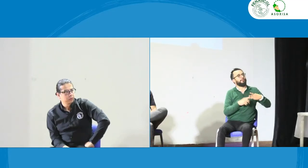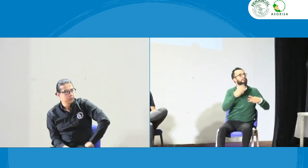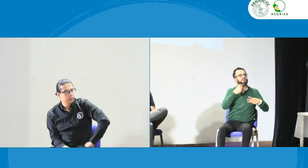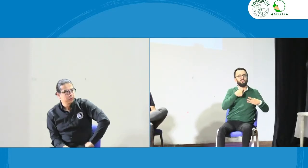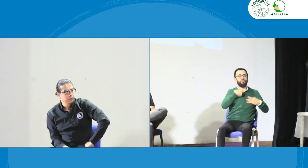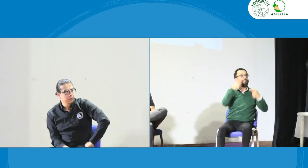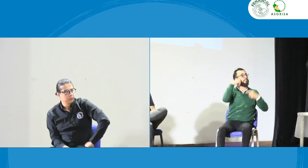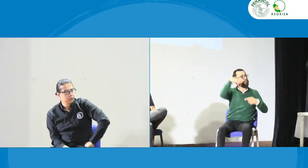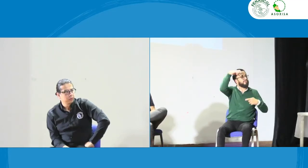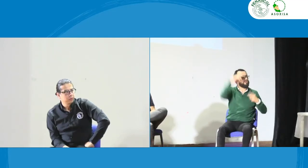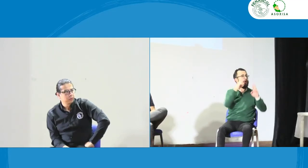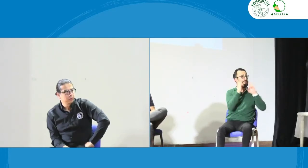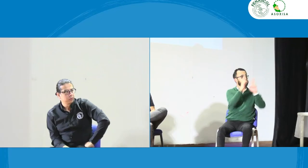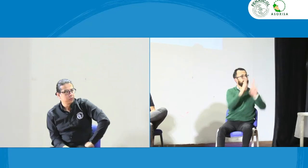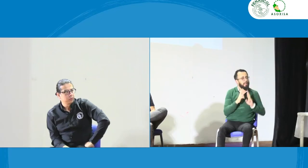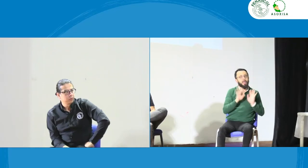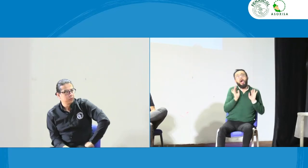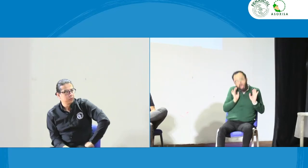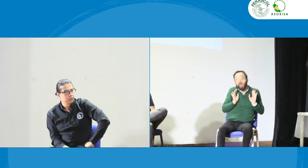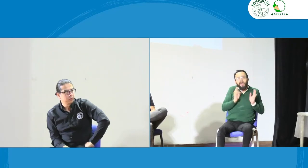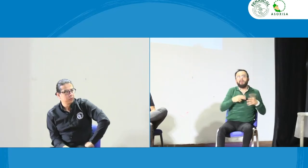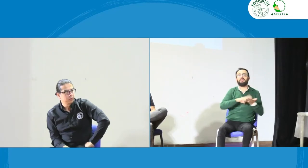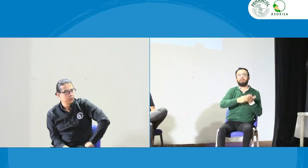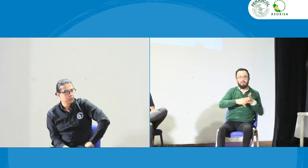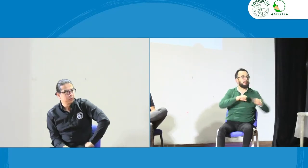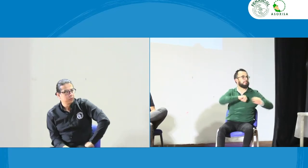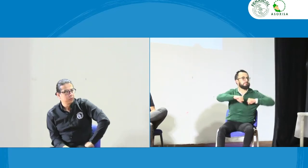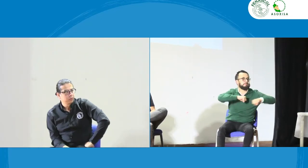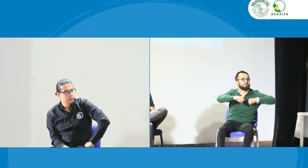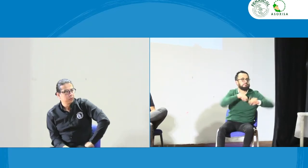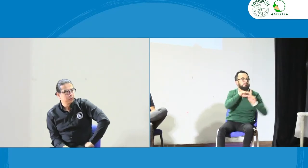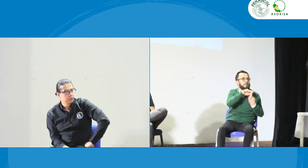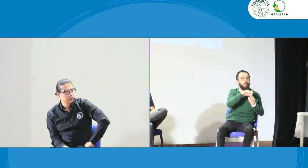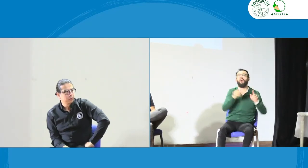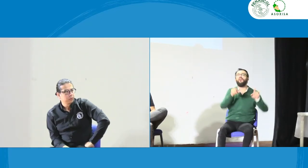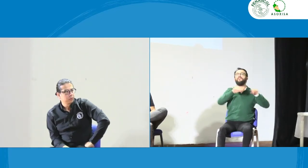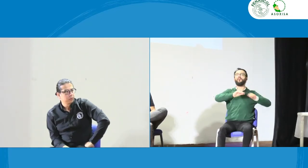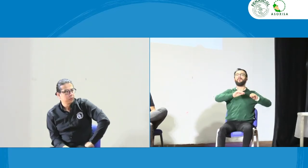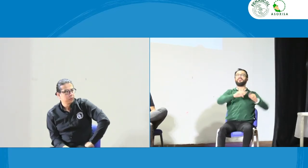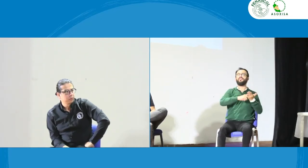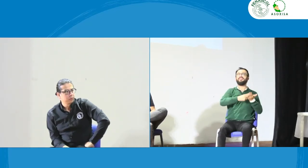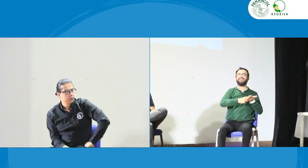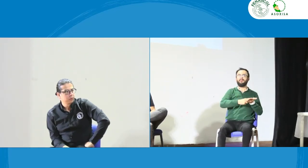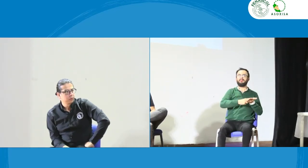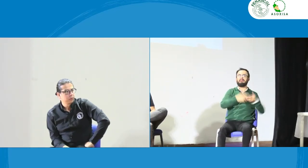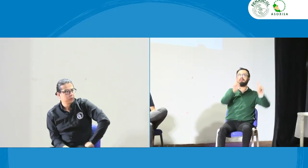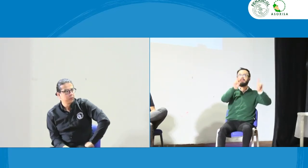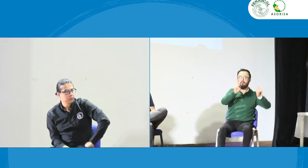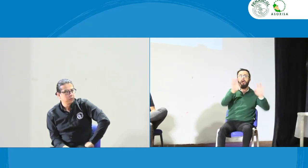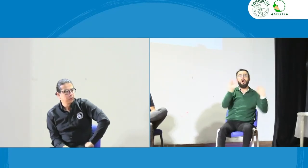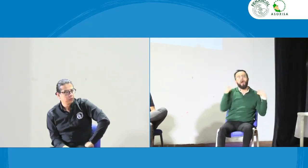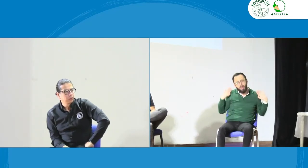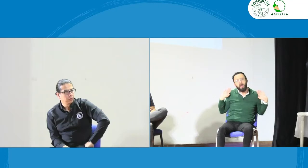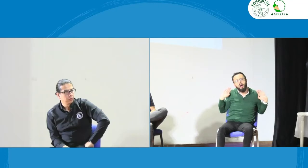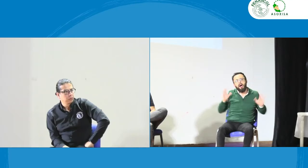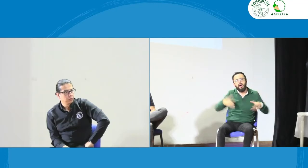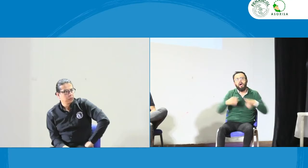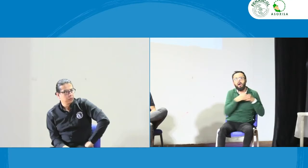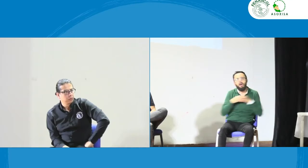la salud laboral del intérprete cuando uno tiene ese reconocimiento profesional pues obviamente hace esa incidencia en ese